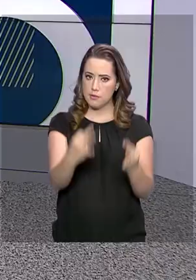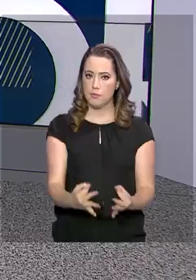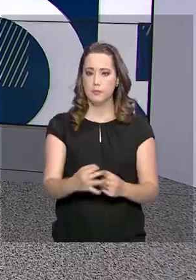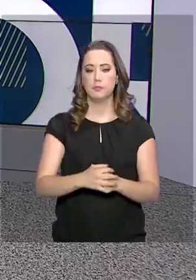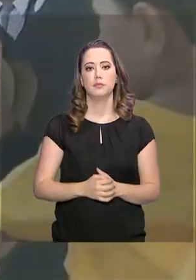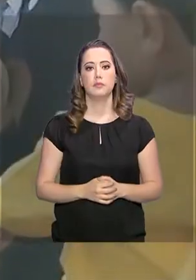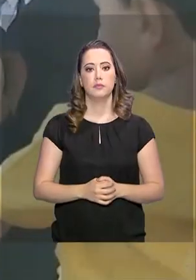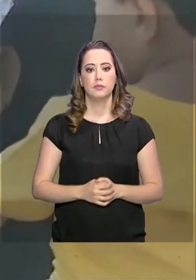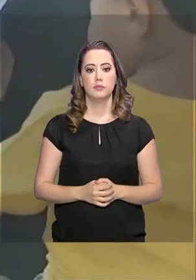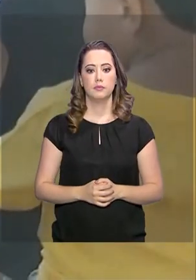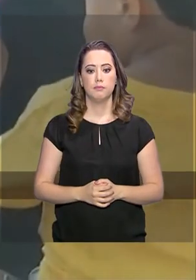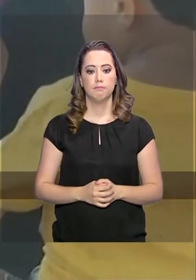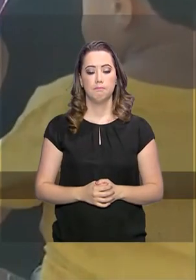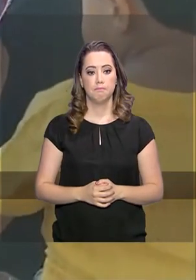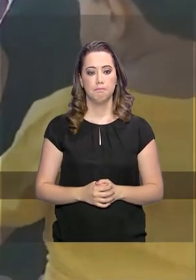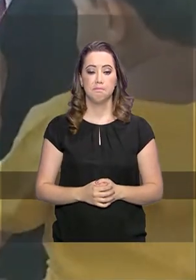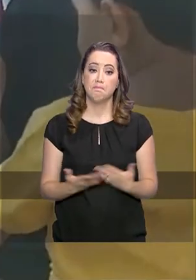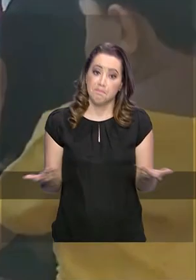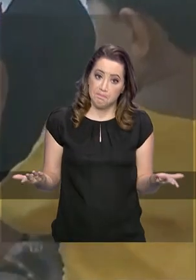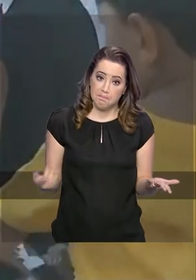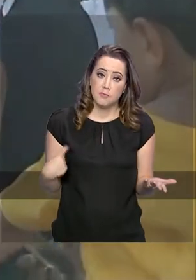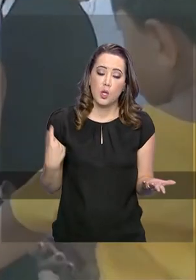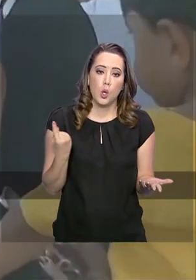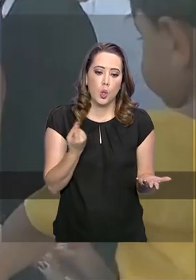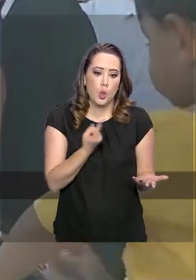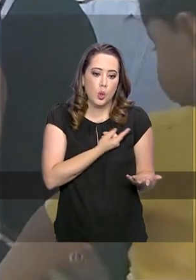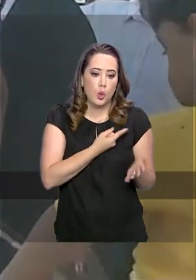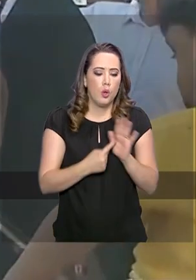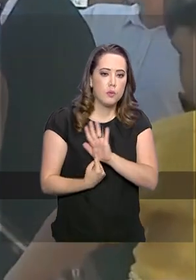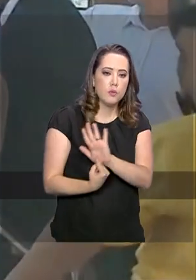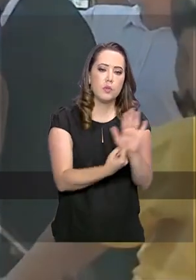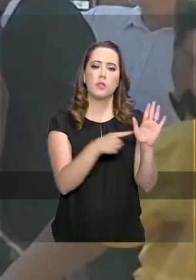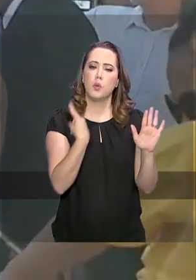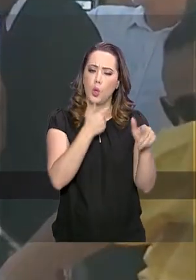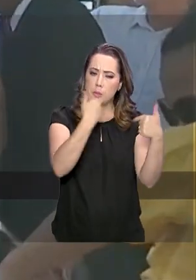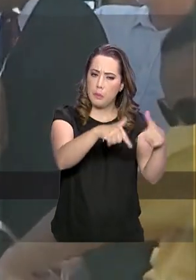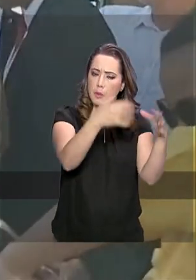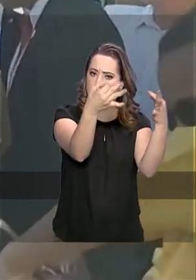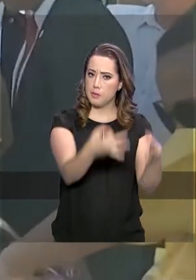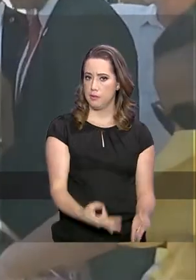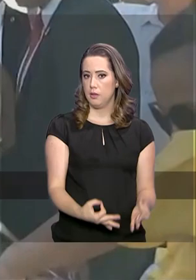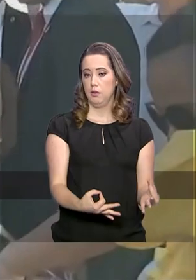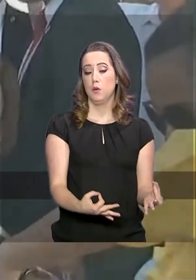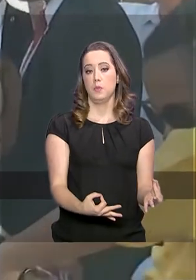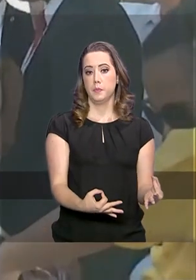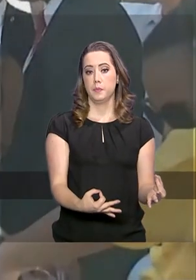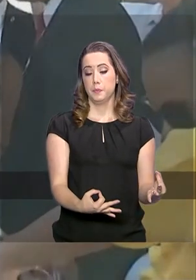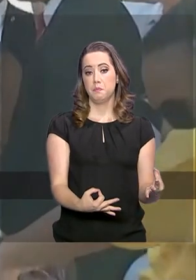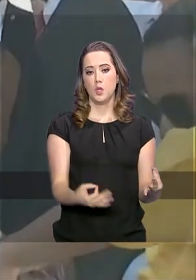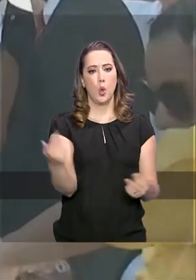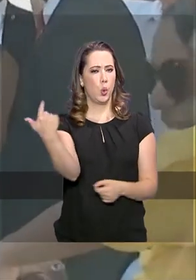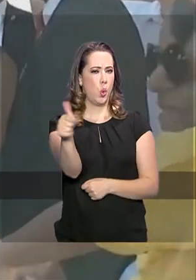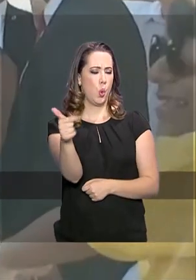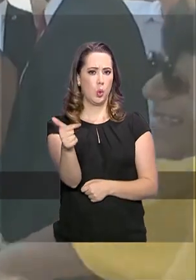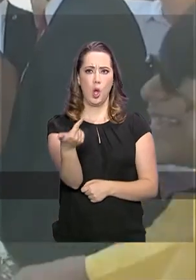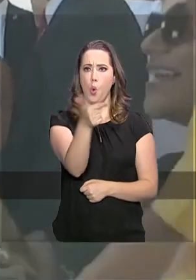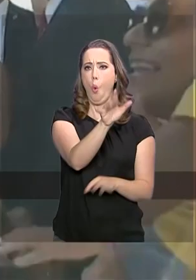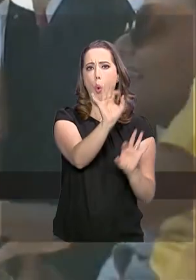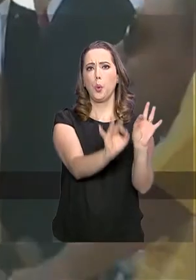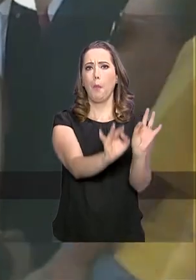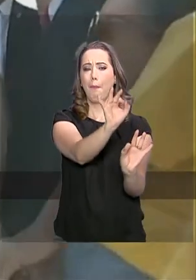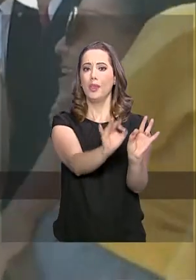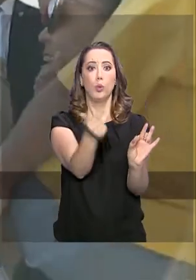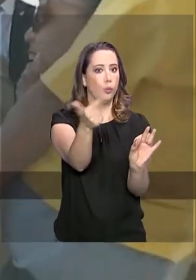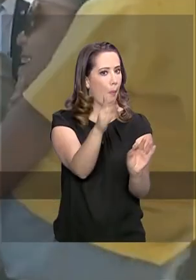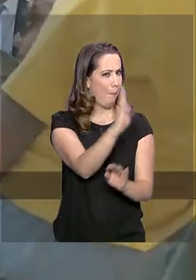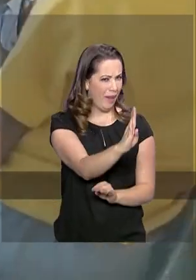B. É uma maneira de nós teríamos que dar um sinal de que estamos fazendo o dever de casa. Então, não tem plano dele